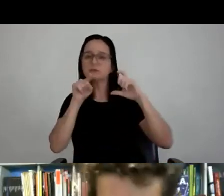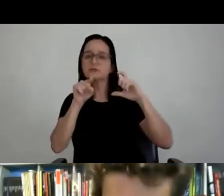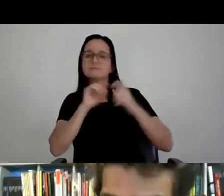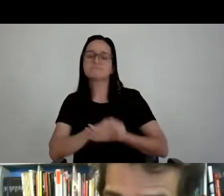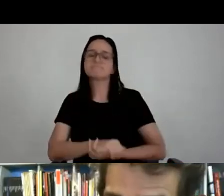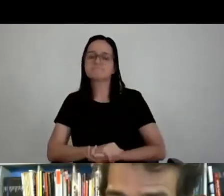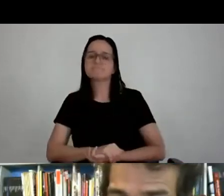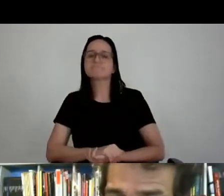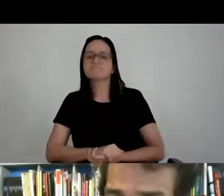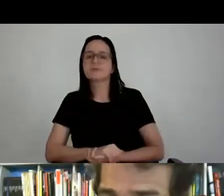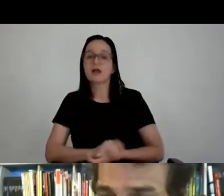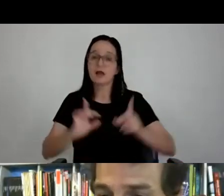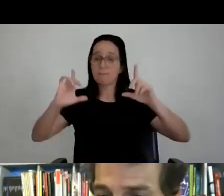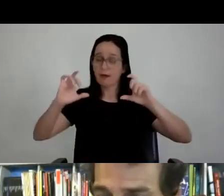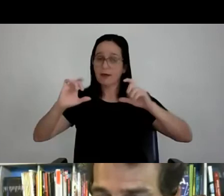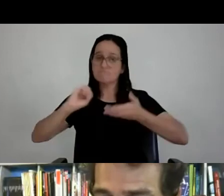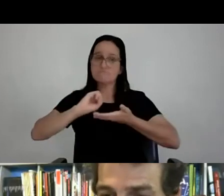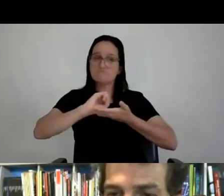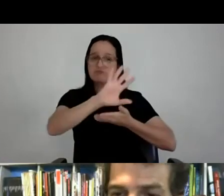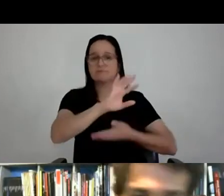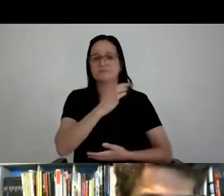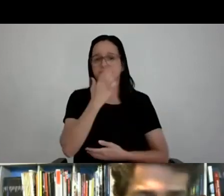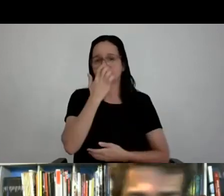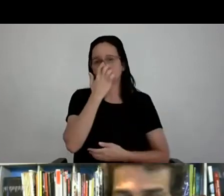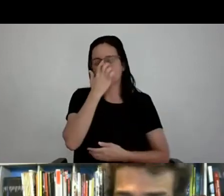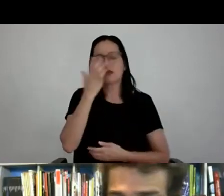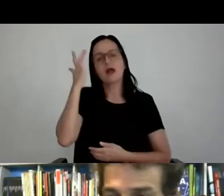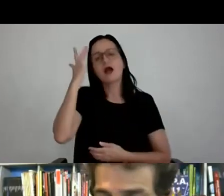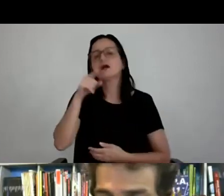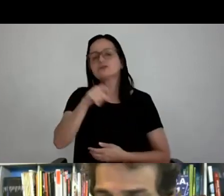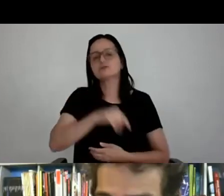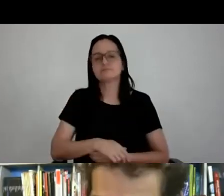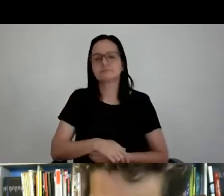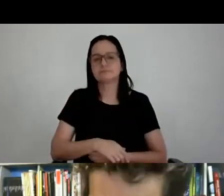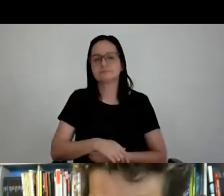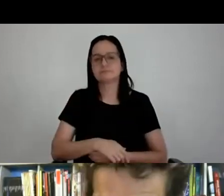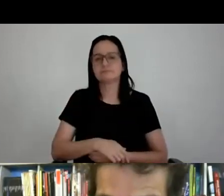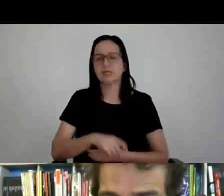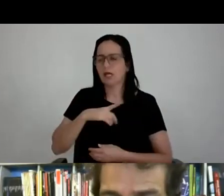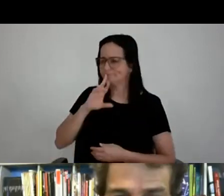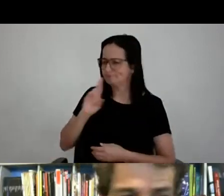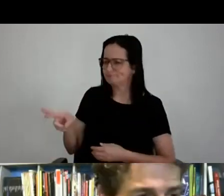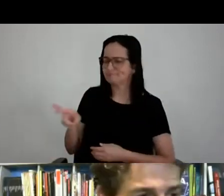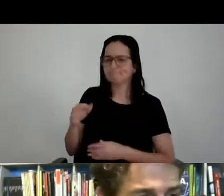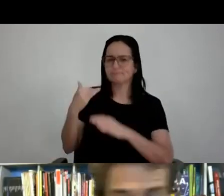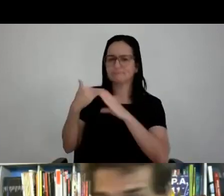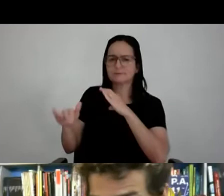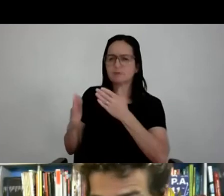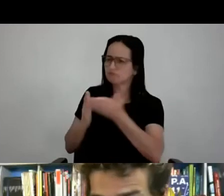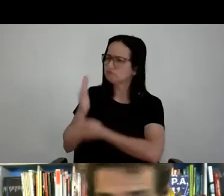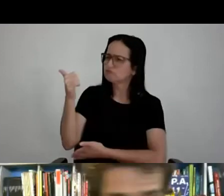e mandei a foto e falei assim, olha, vê o que você acha desse palco aí. Aí a resposta veio por e-mail, está aprovado. Então, ou seja,